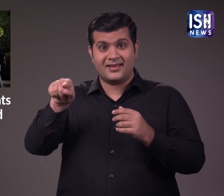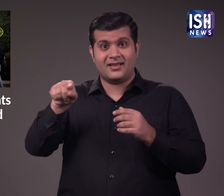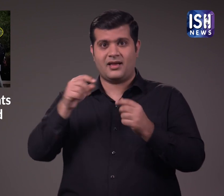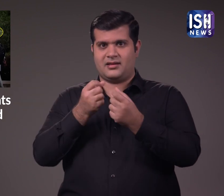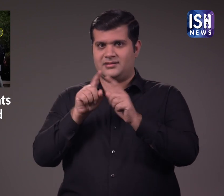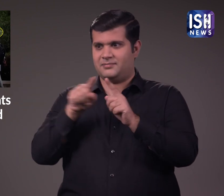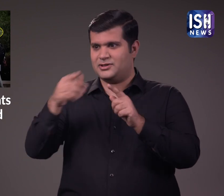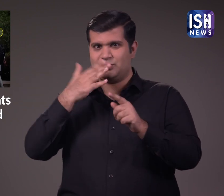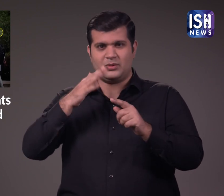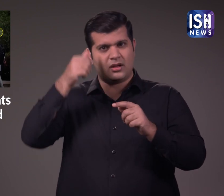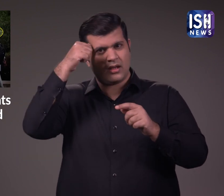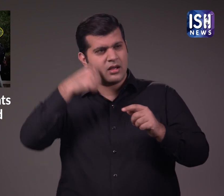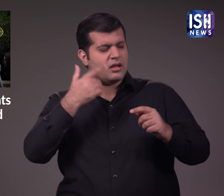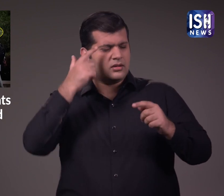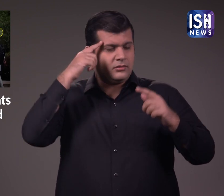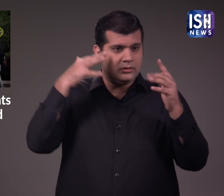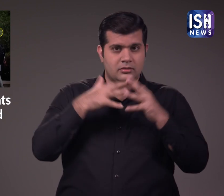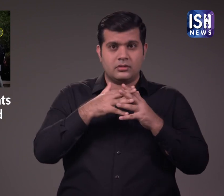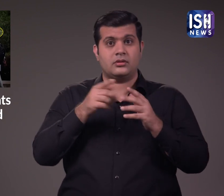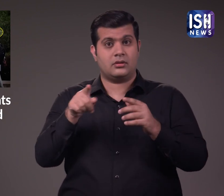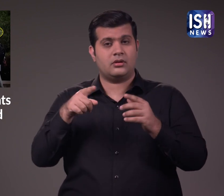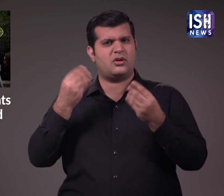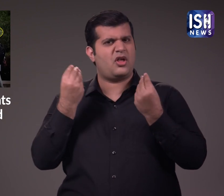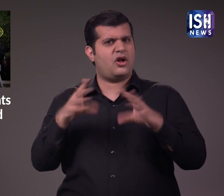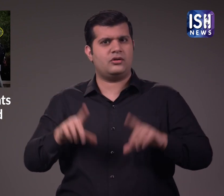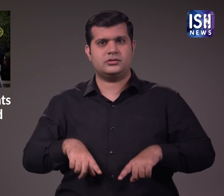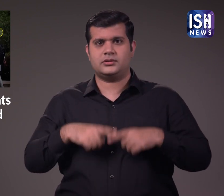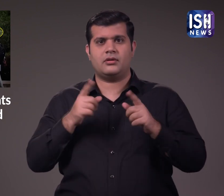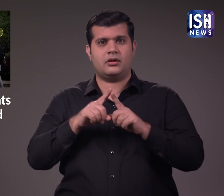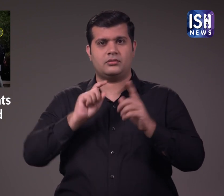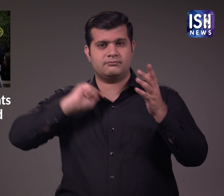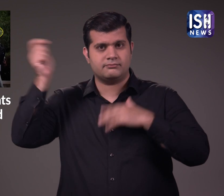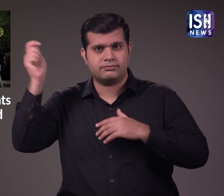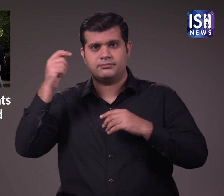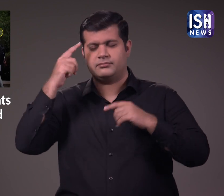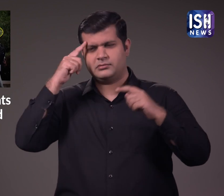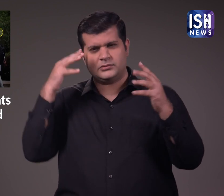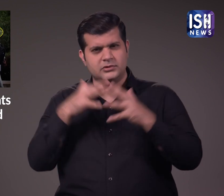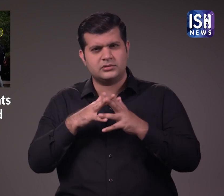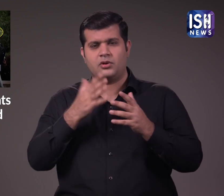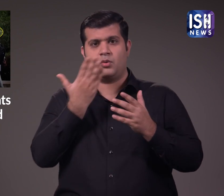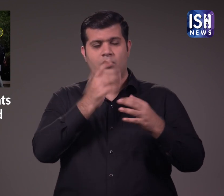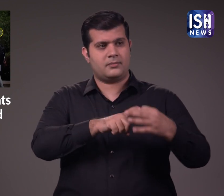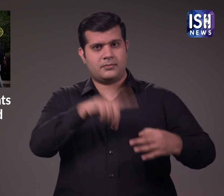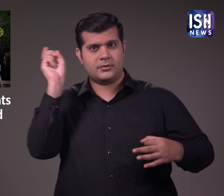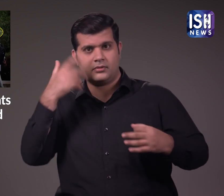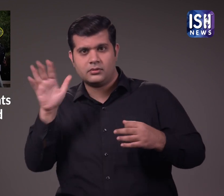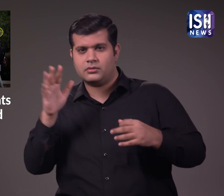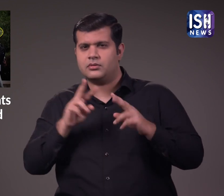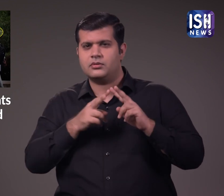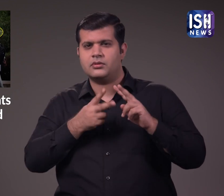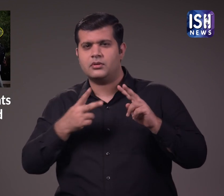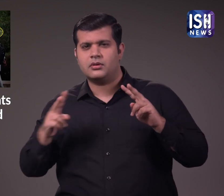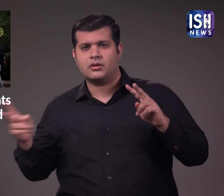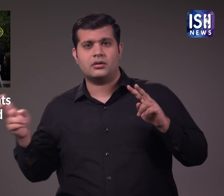रागिंग ने अंगिनत जीवन और केरियर को बरबात कर दिया है क्यूंकि इसके कारण छात्रों ने आत्मात्या की है पढ़ाई छोड़ दी है आदी